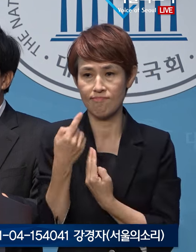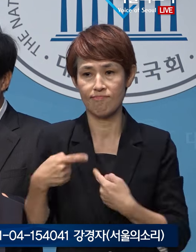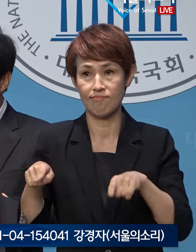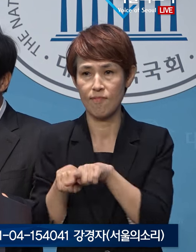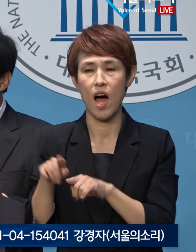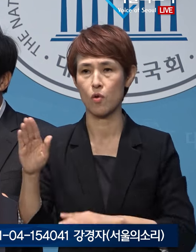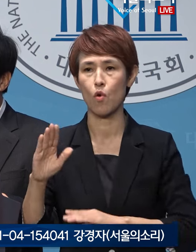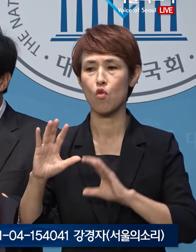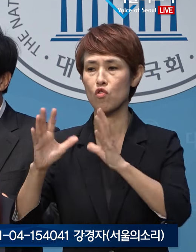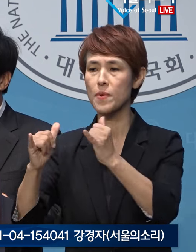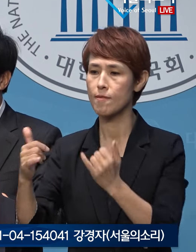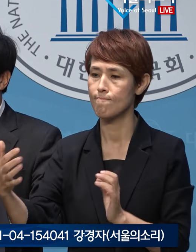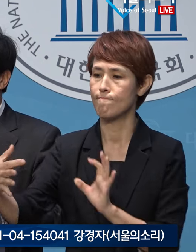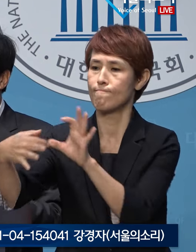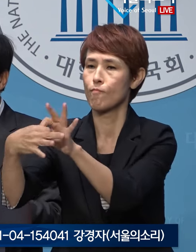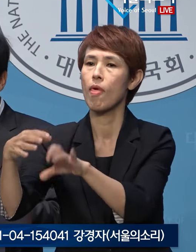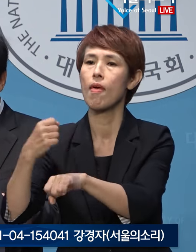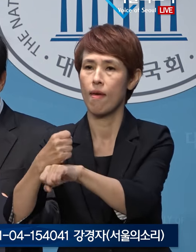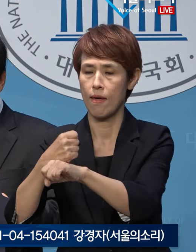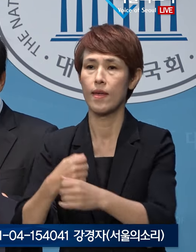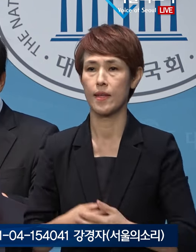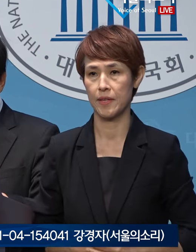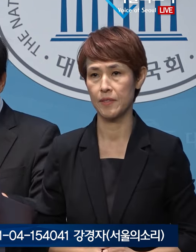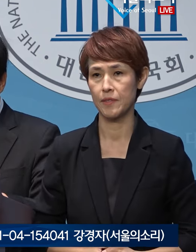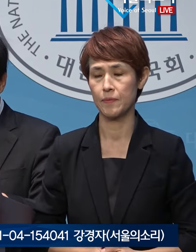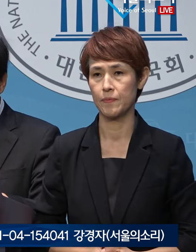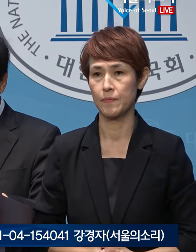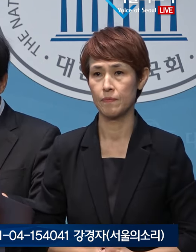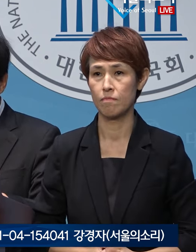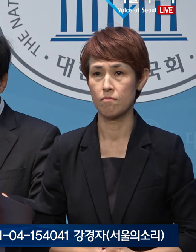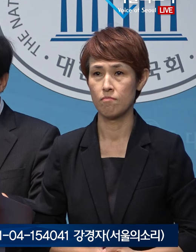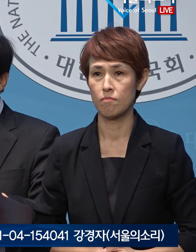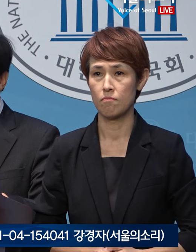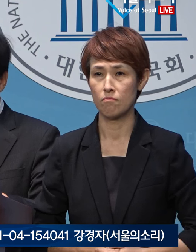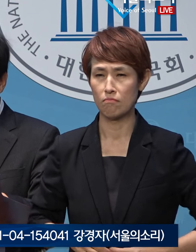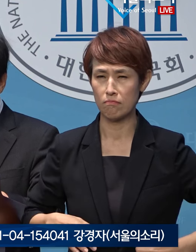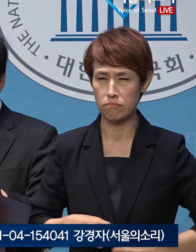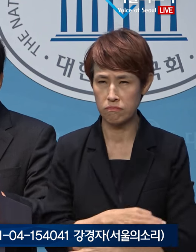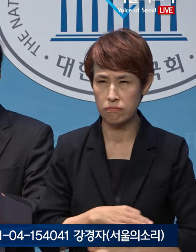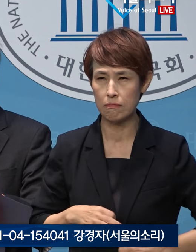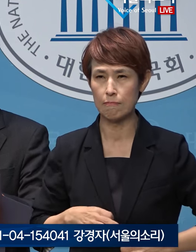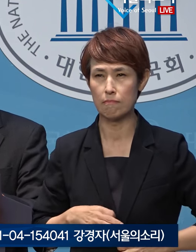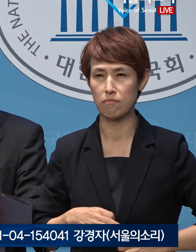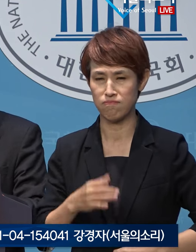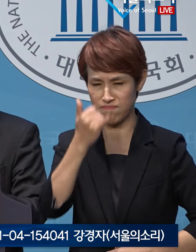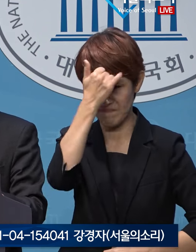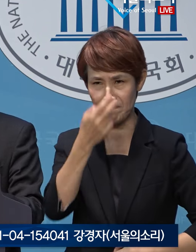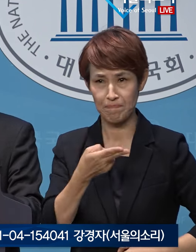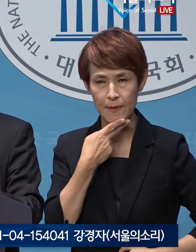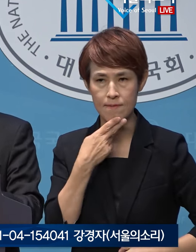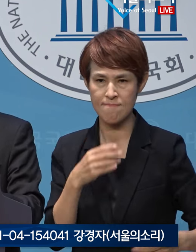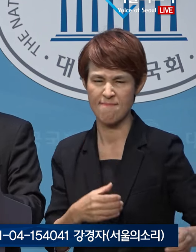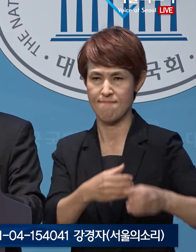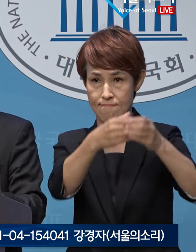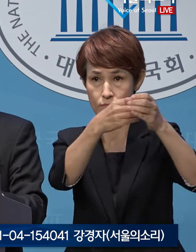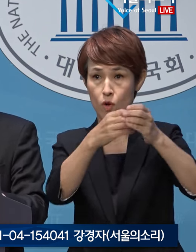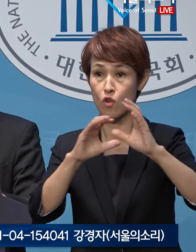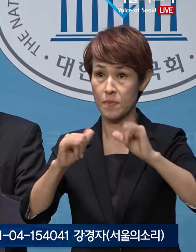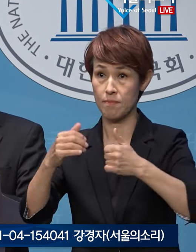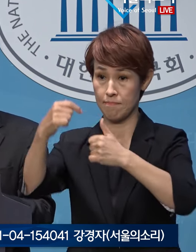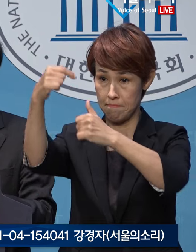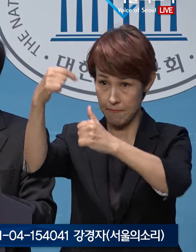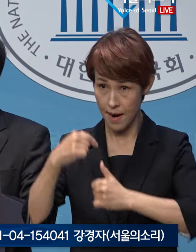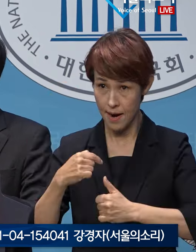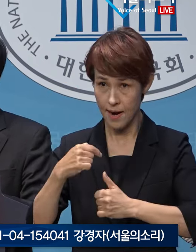민심 동일체가 되겠습니다. 불공정과 무도함에 맞서 국민께서 저에게 명령한